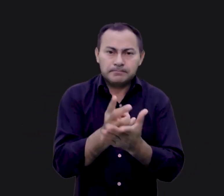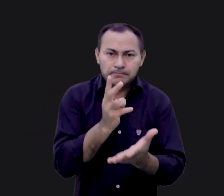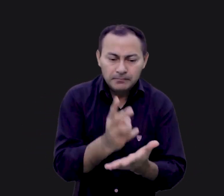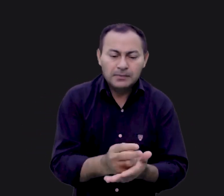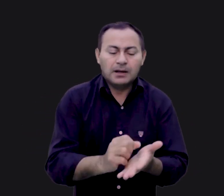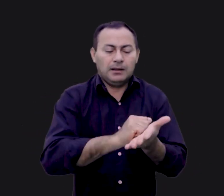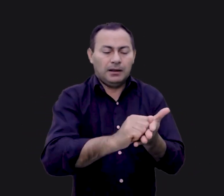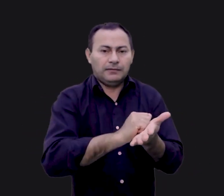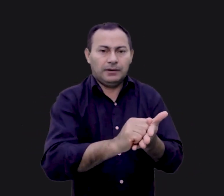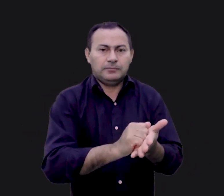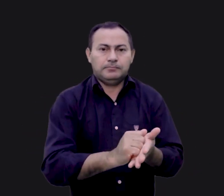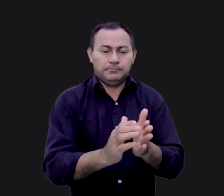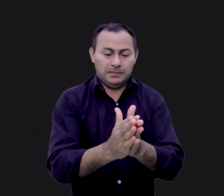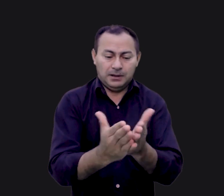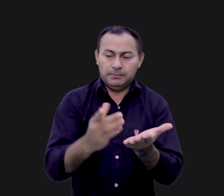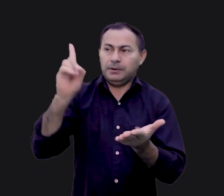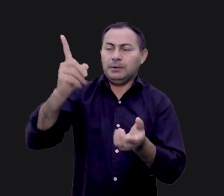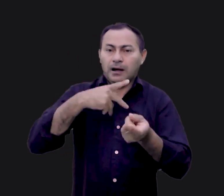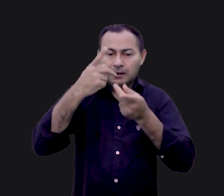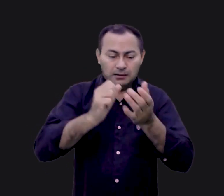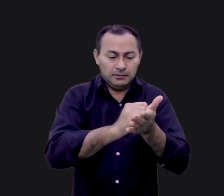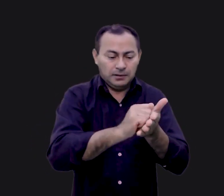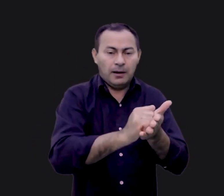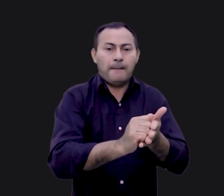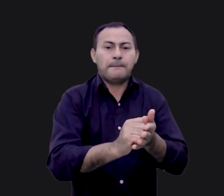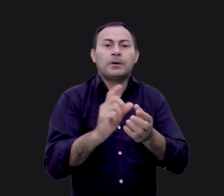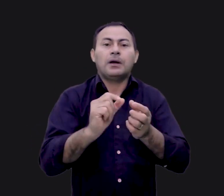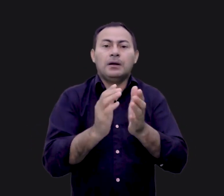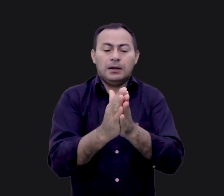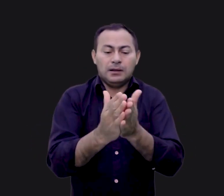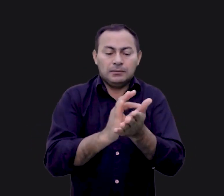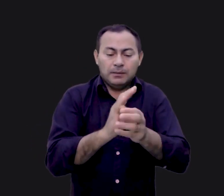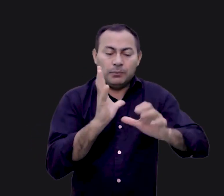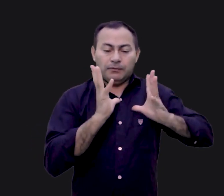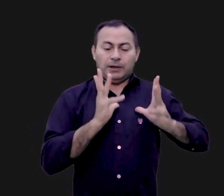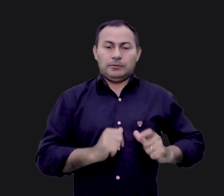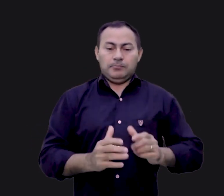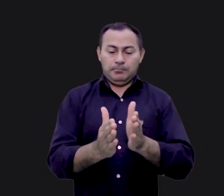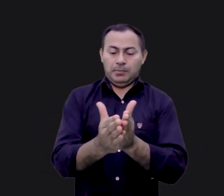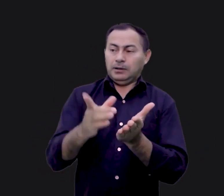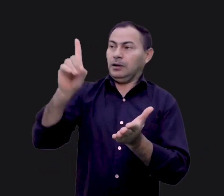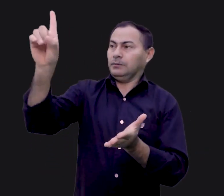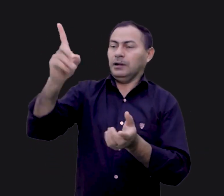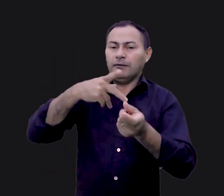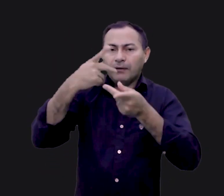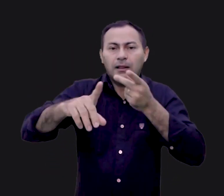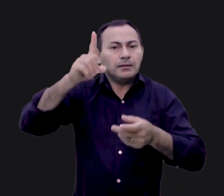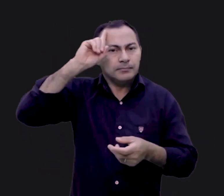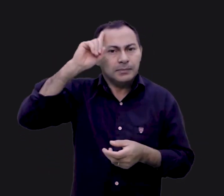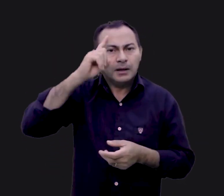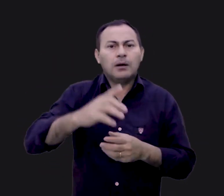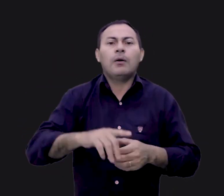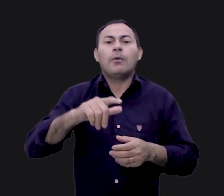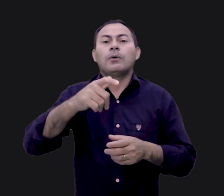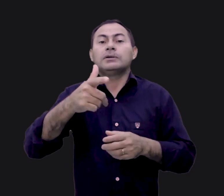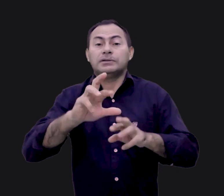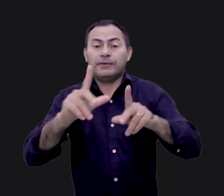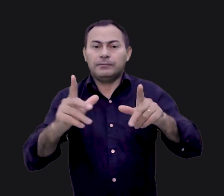continuamente lavá-los. A Bíblia nos diz, a lavagem pela palavra de Deus. Ela pode nos lavar diariamente. Ou em outras palavras,